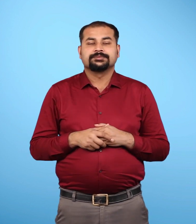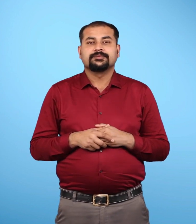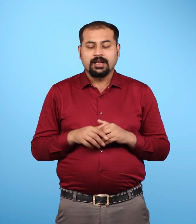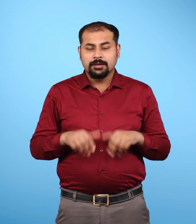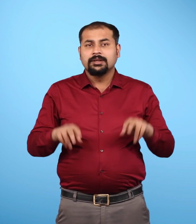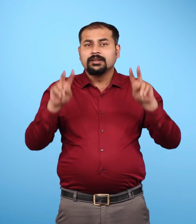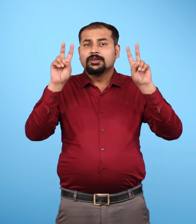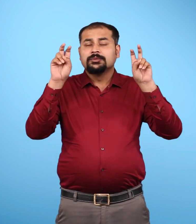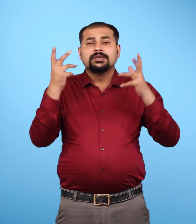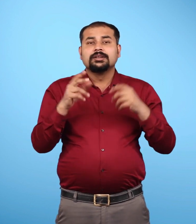वायुमंडल